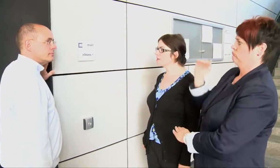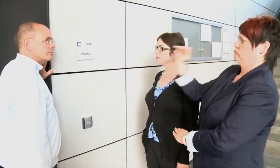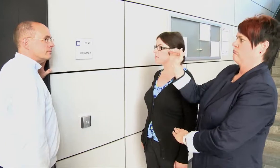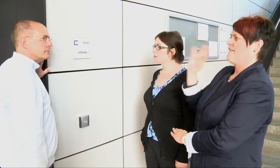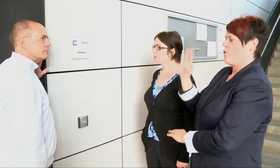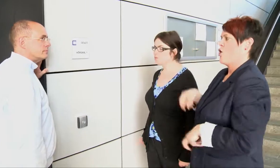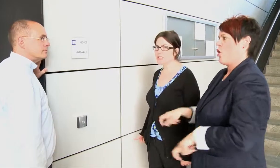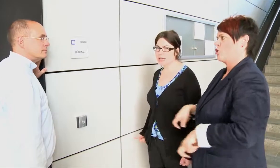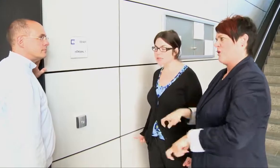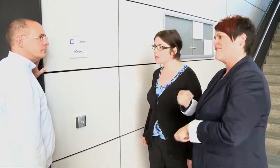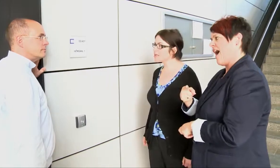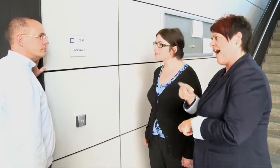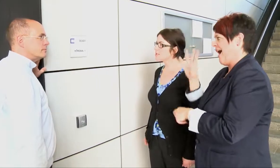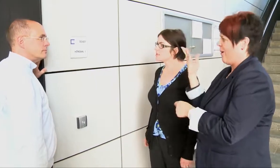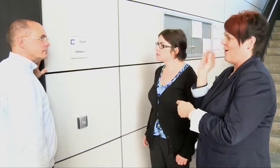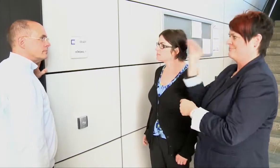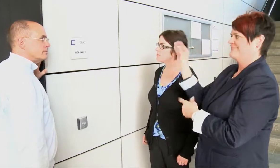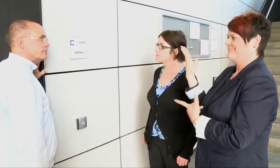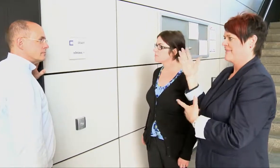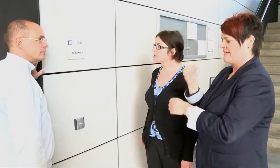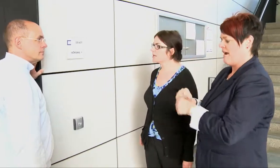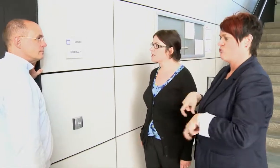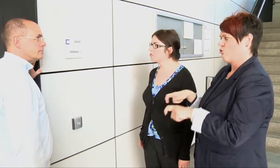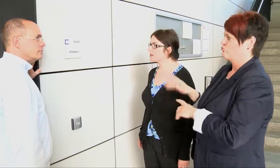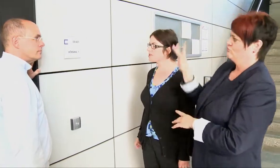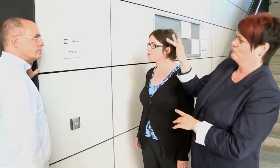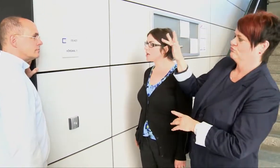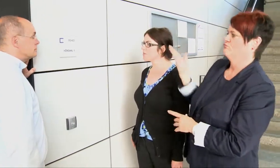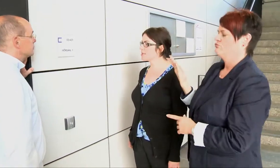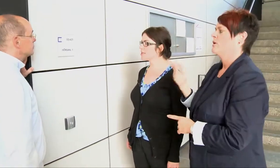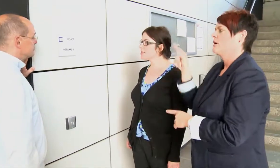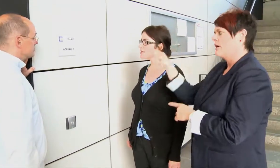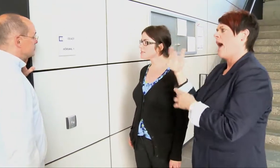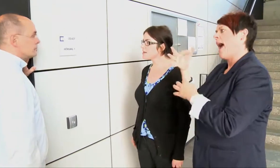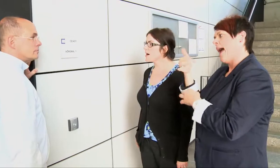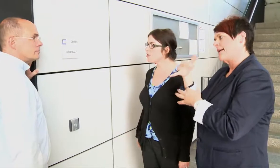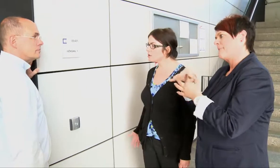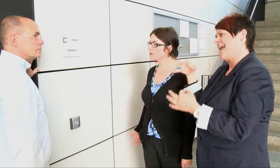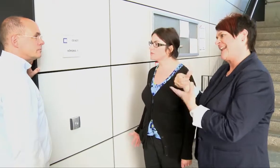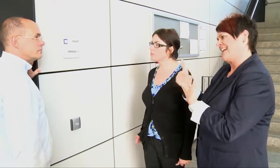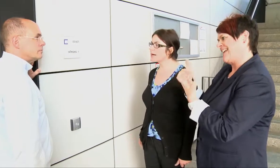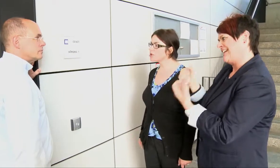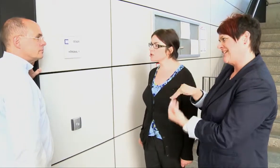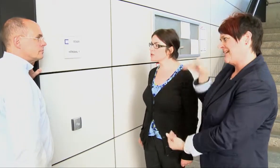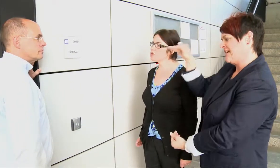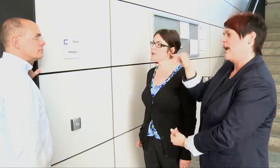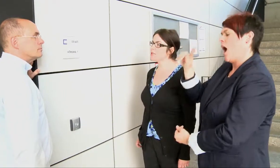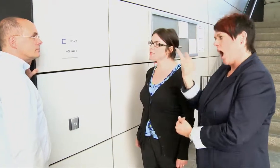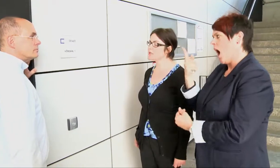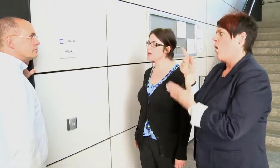entsprechend angebracht sind mit einer Oberkante von 1,60 auch in Breitschrift entsprechend und in